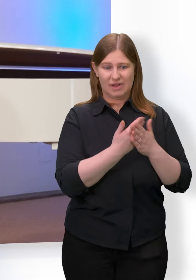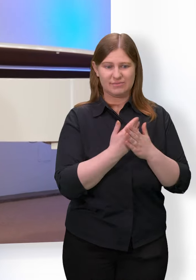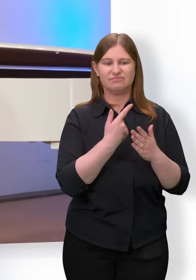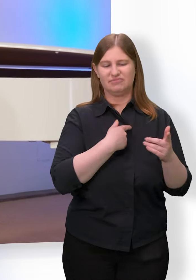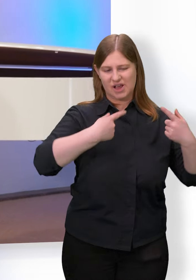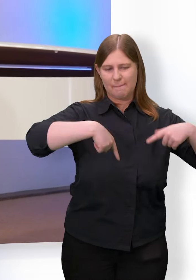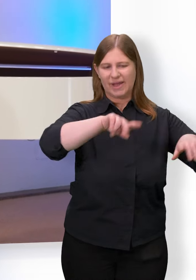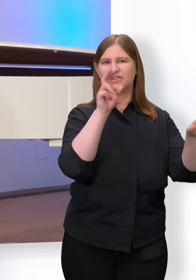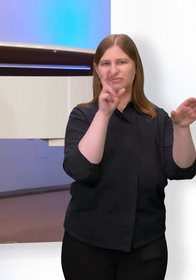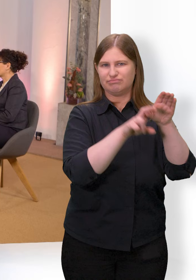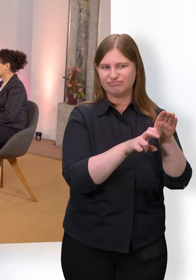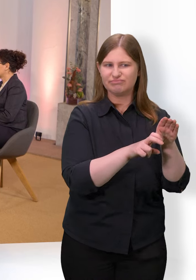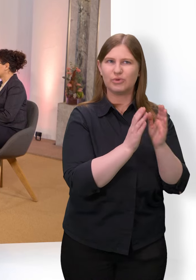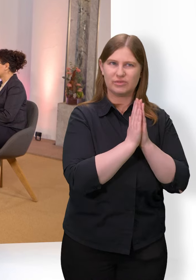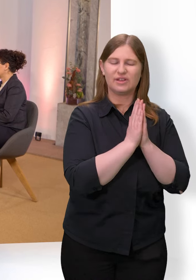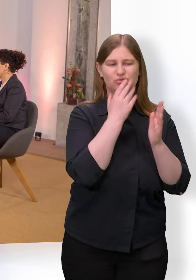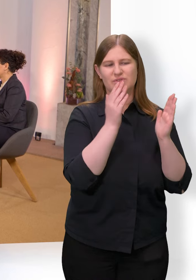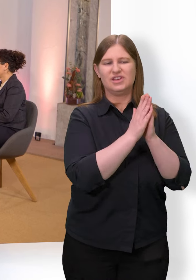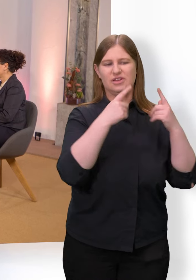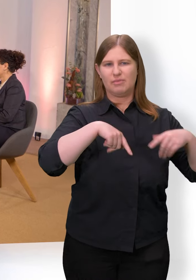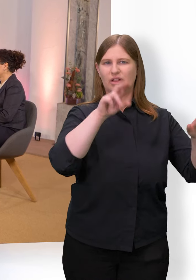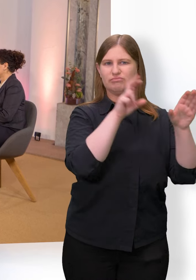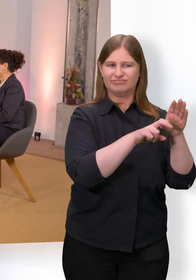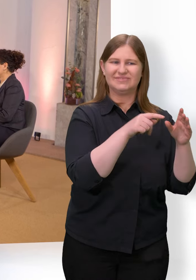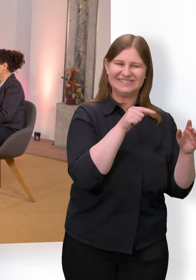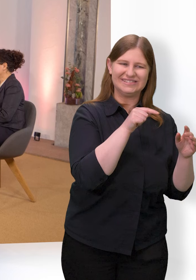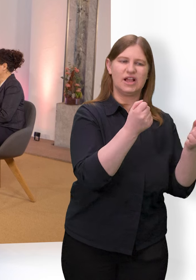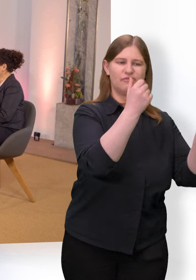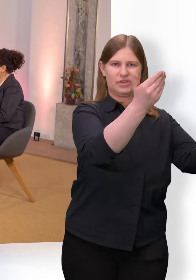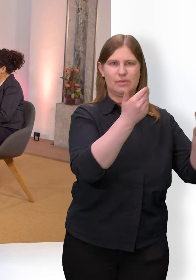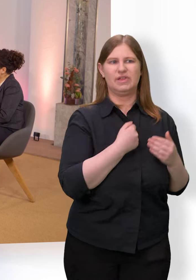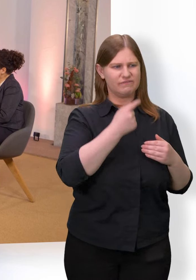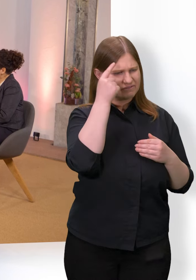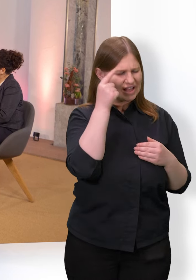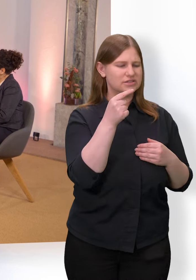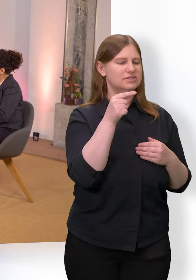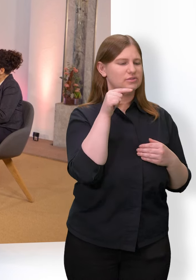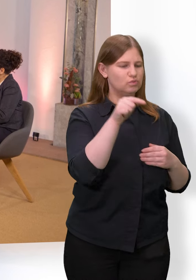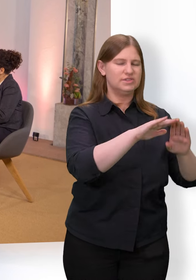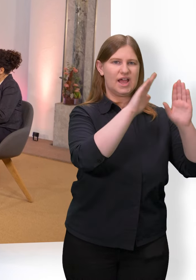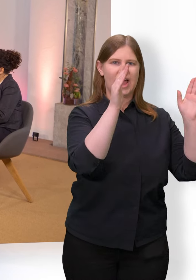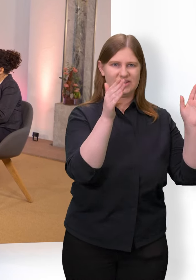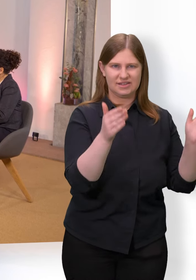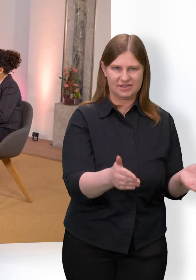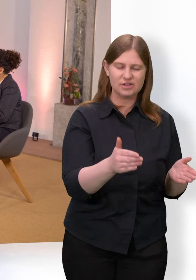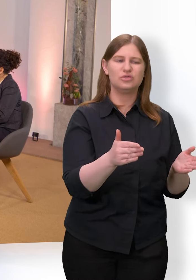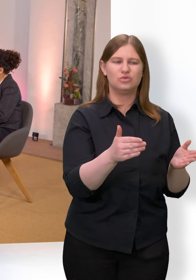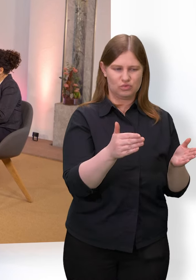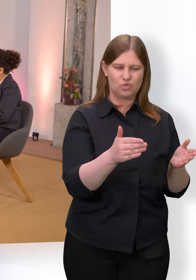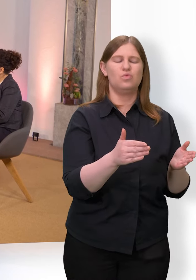eingebunden bin. Ich weiß, dass wir, dass unsere Einrichtung, die Arbeit, die wir tun, von ganz vielen Menschen auch im Gebet begleitet